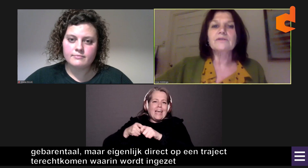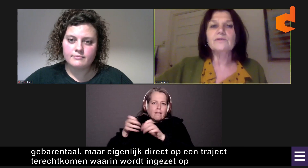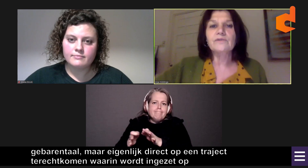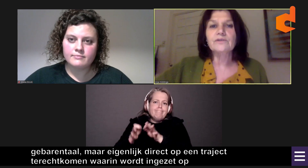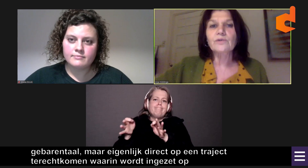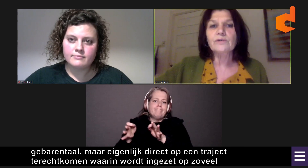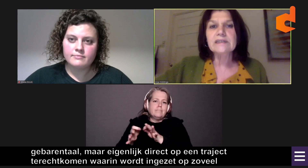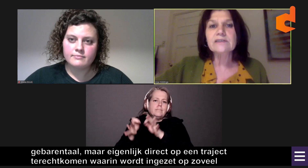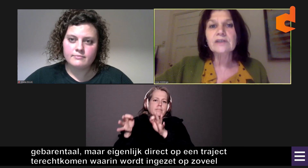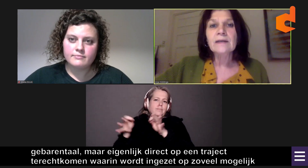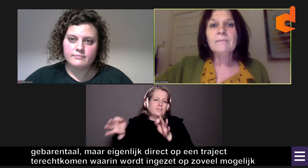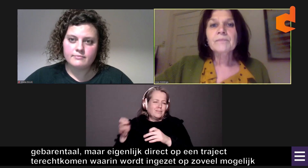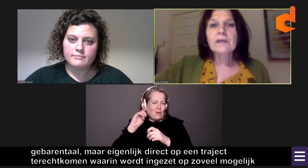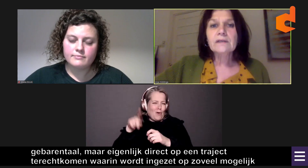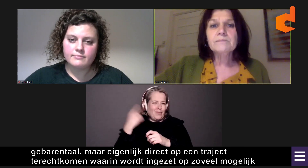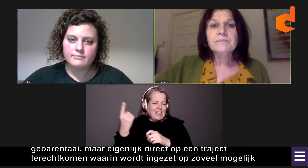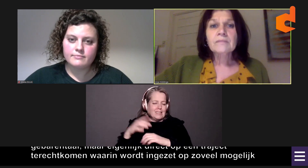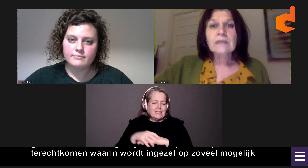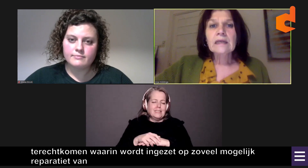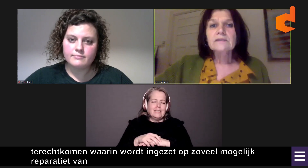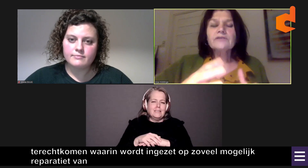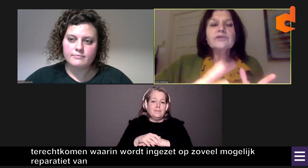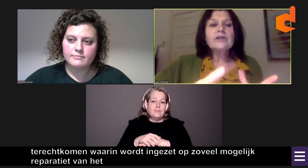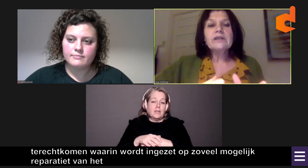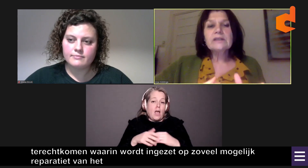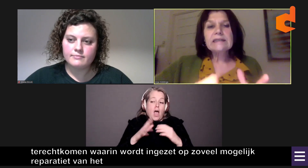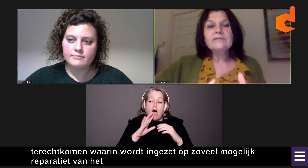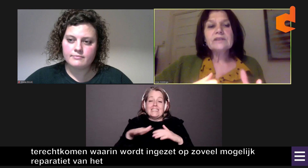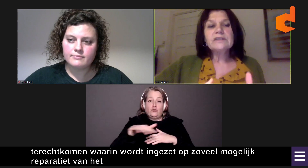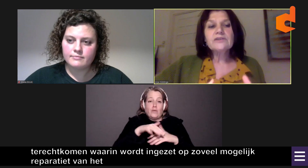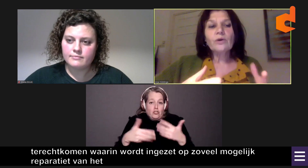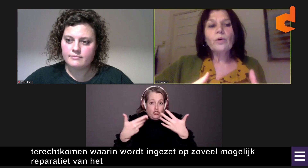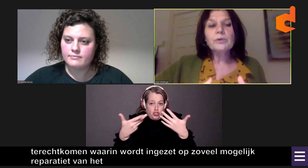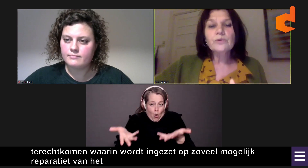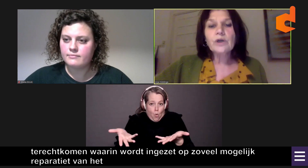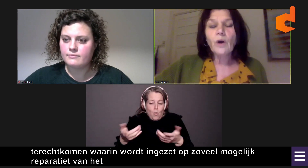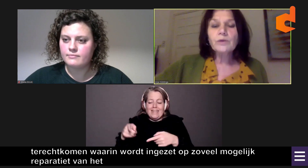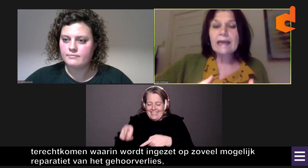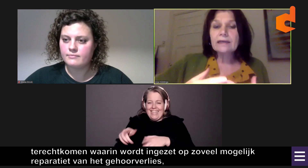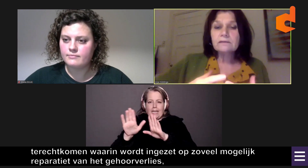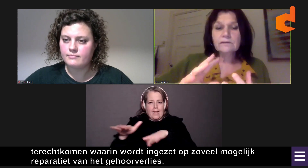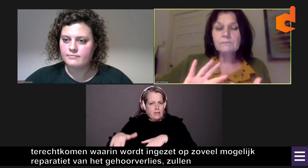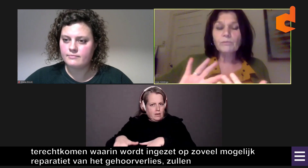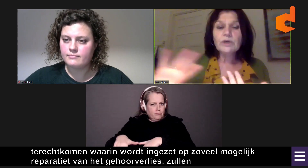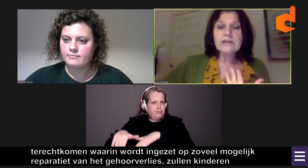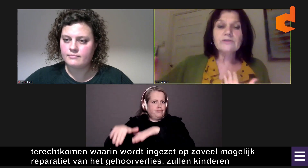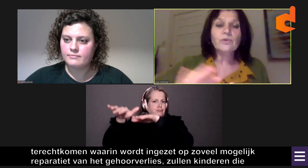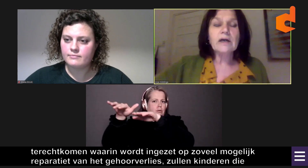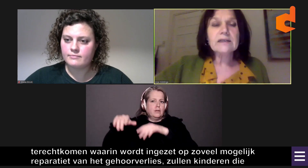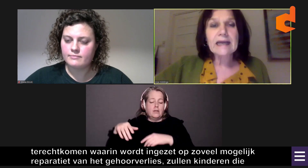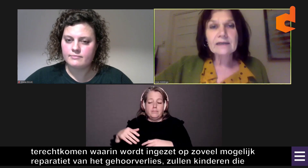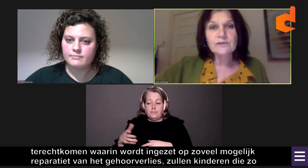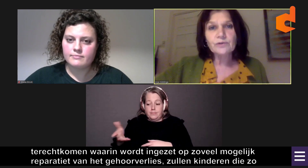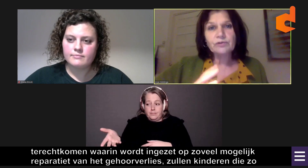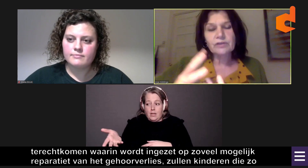het hoorverlies... dan zullen kinderen die zo opgroeien ook heel moeilijk